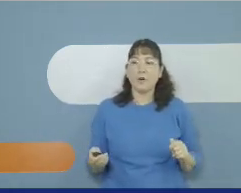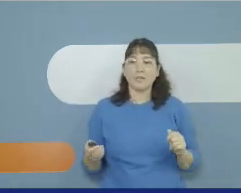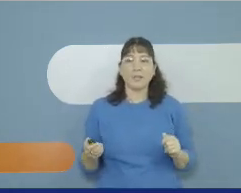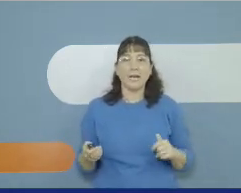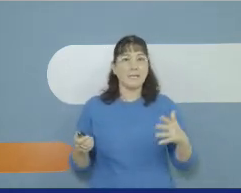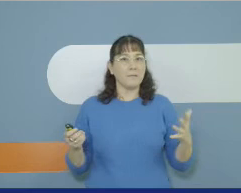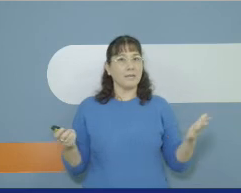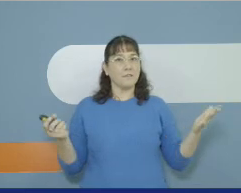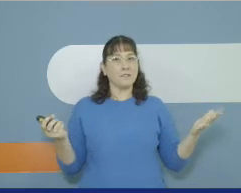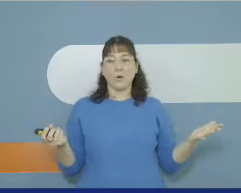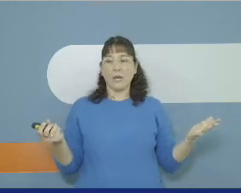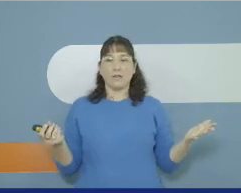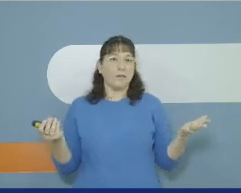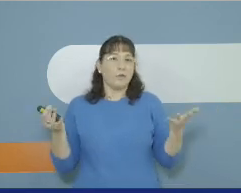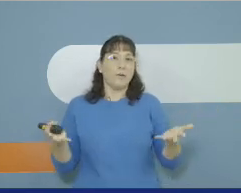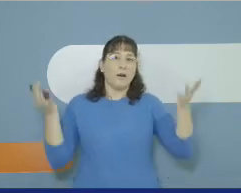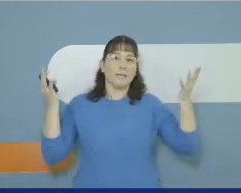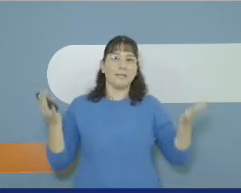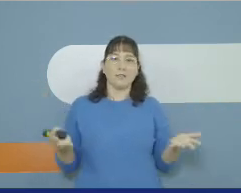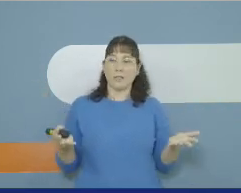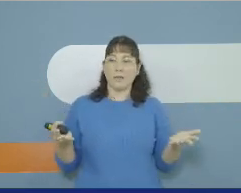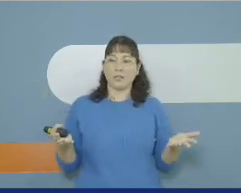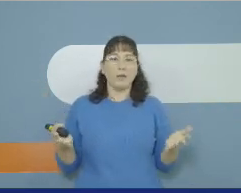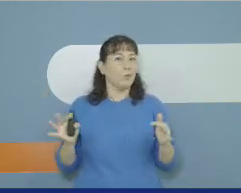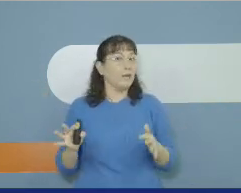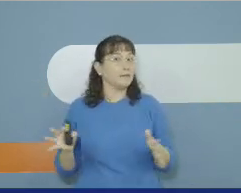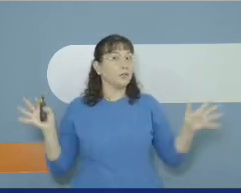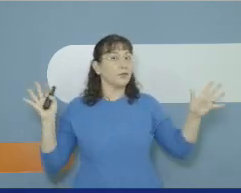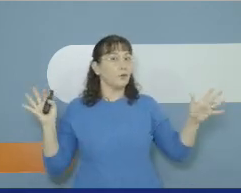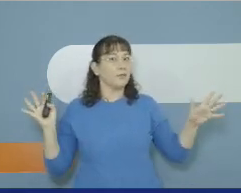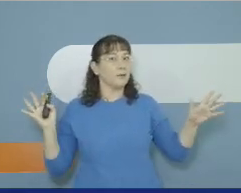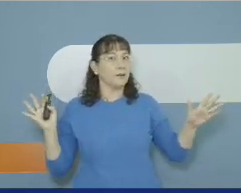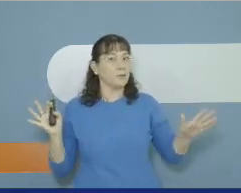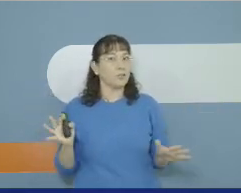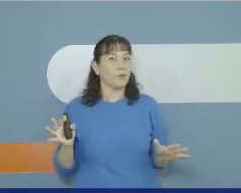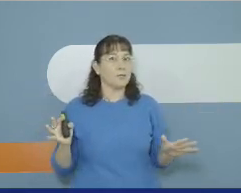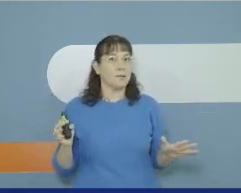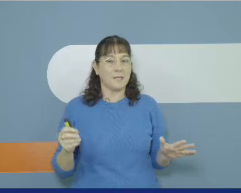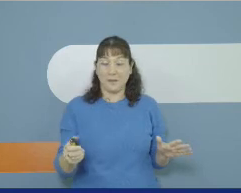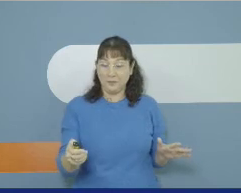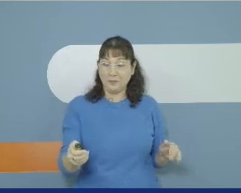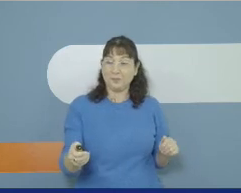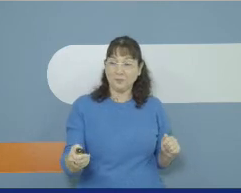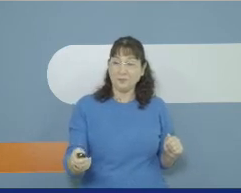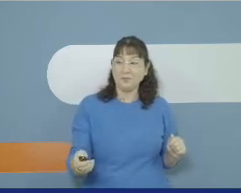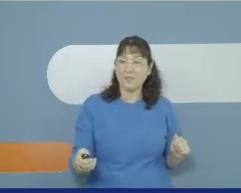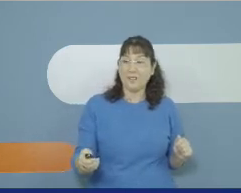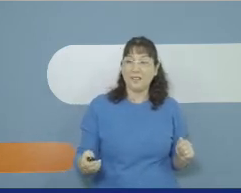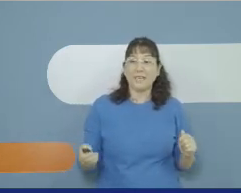בבוקר של קיץ בעיר וזוהר הוא בחר לצייר שמש אולי אתם תחשבו על דברים אחרים שאתם רוצים לצייר